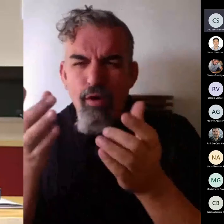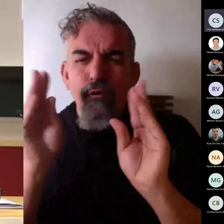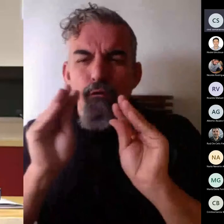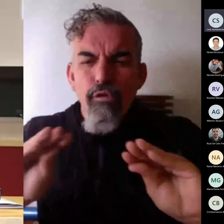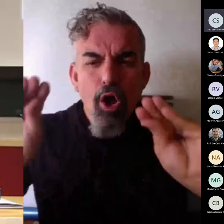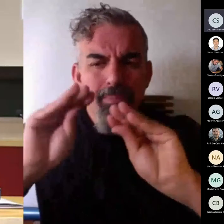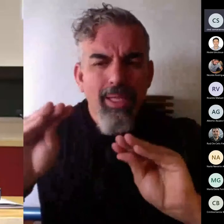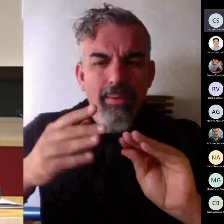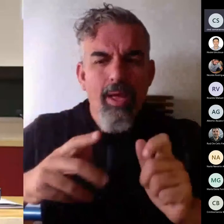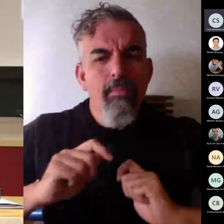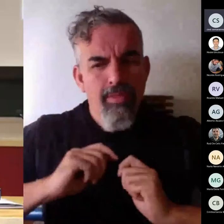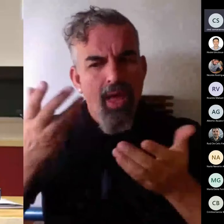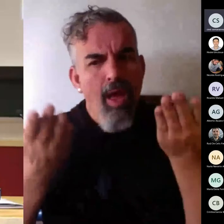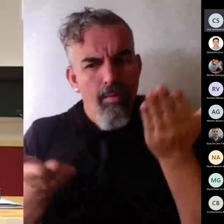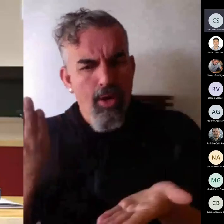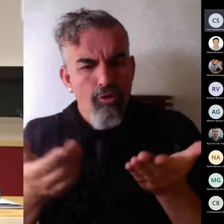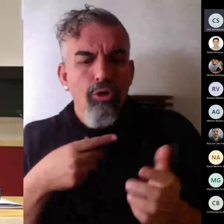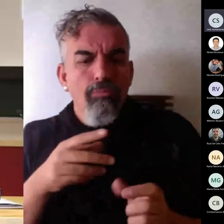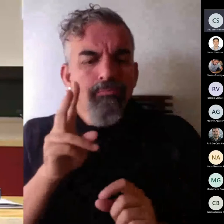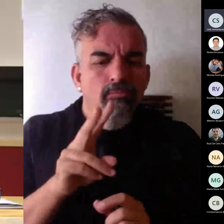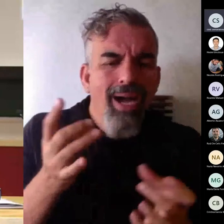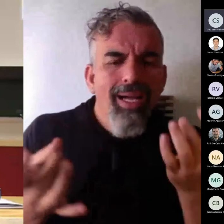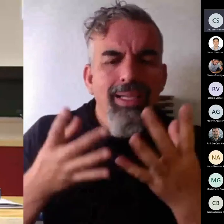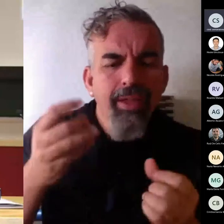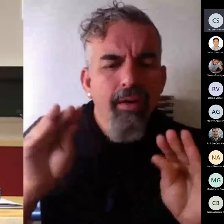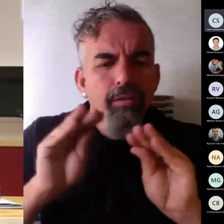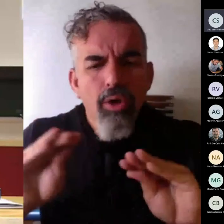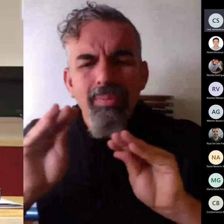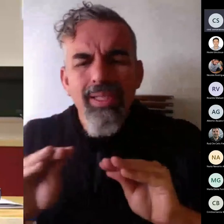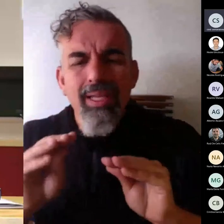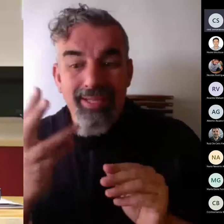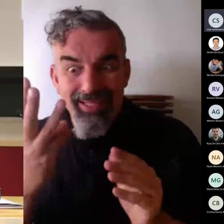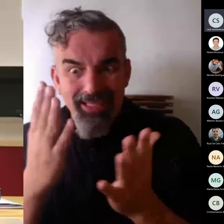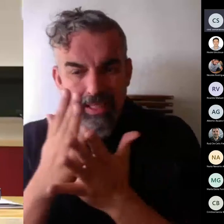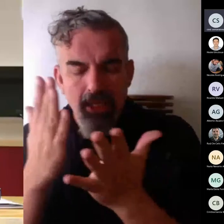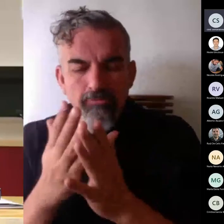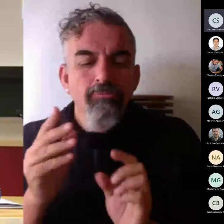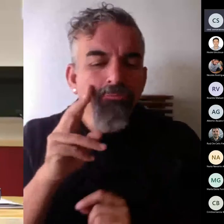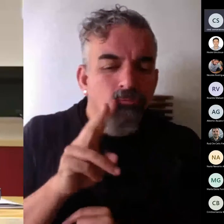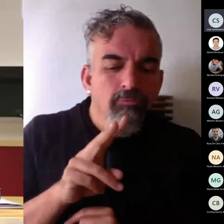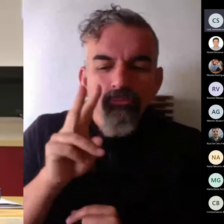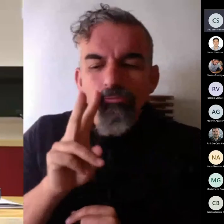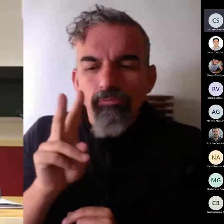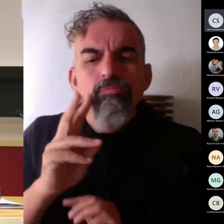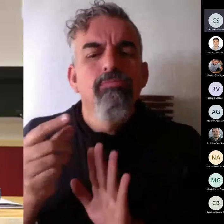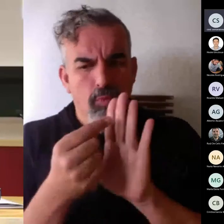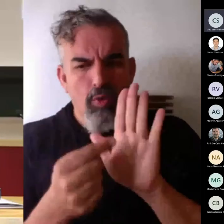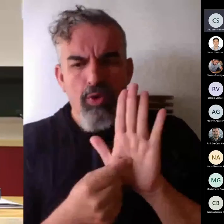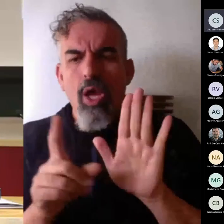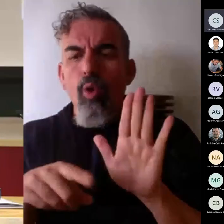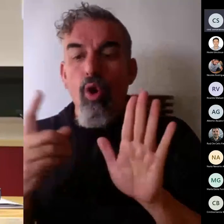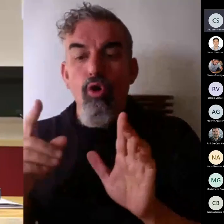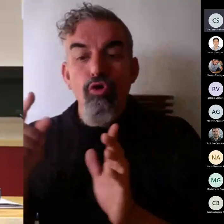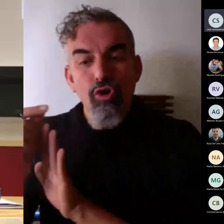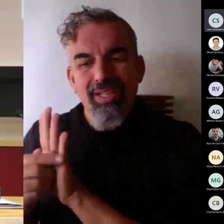ya tenga una calificación final de esa parte esa condenación que luego subirá a esa calificación final no hace falta